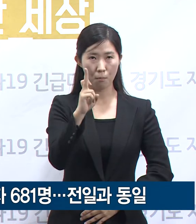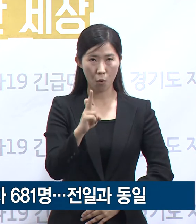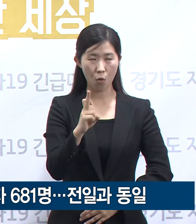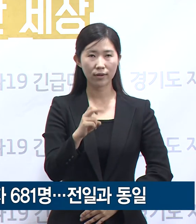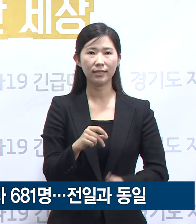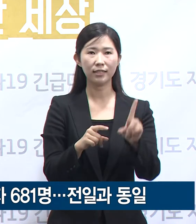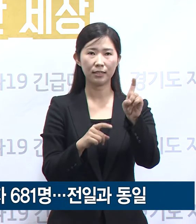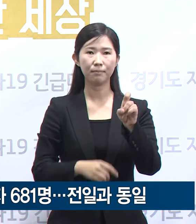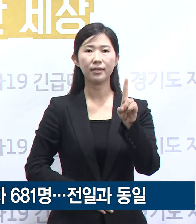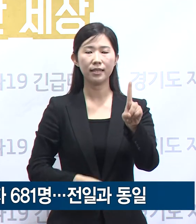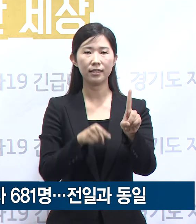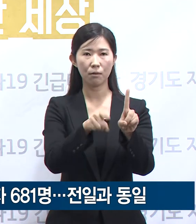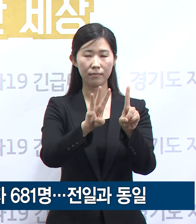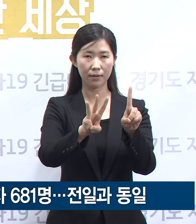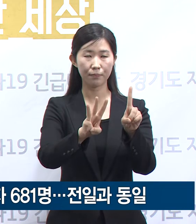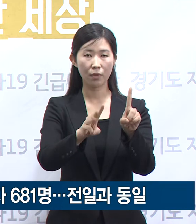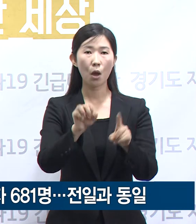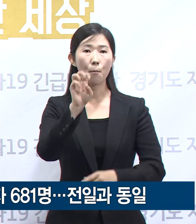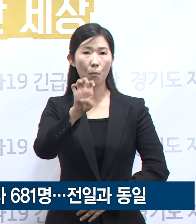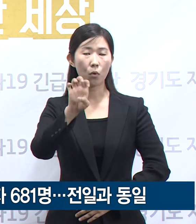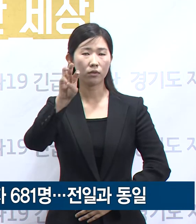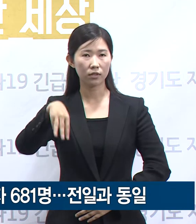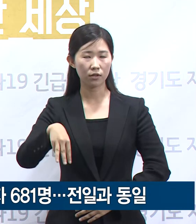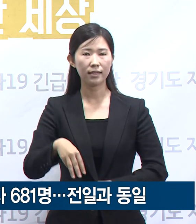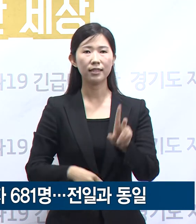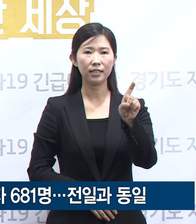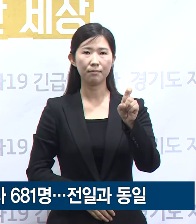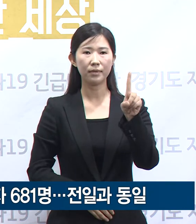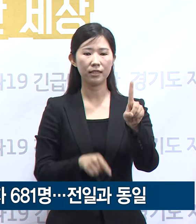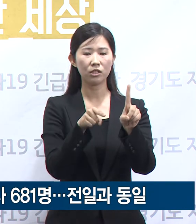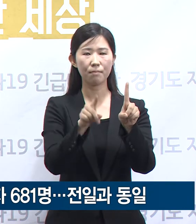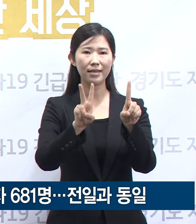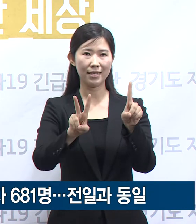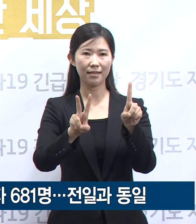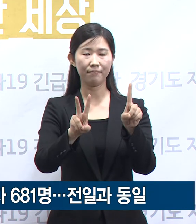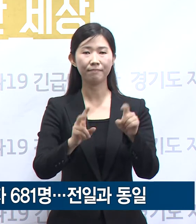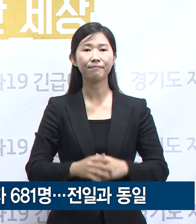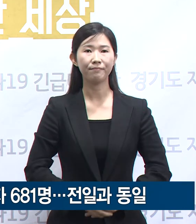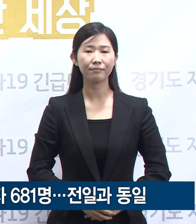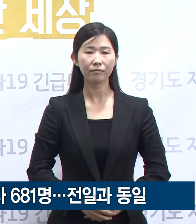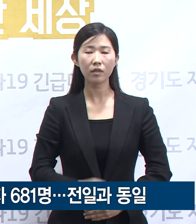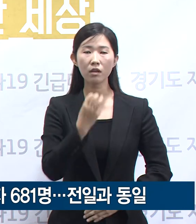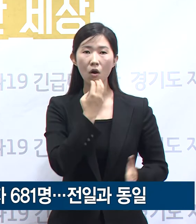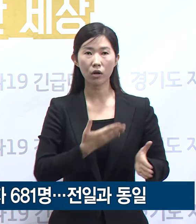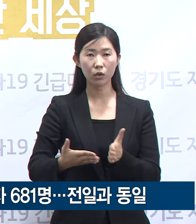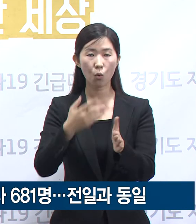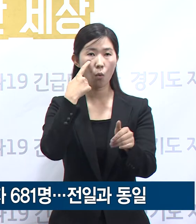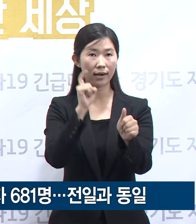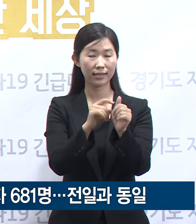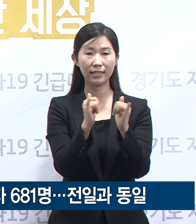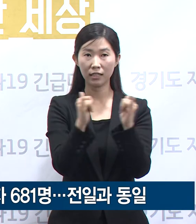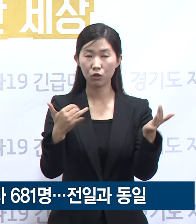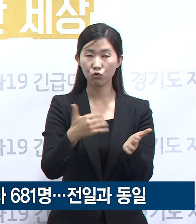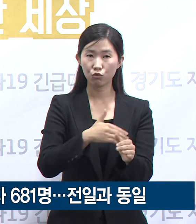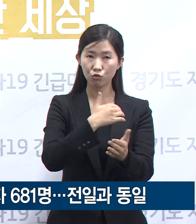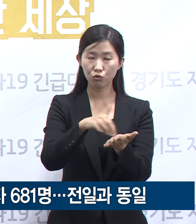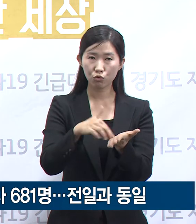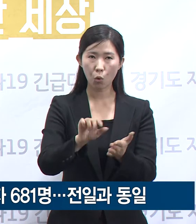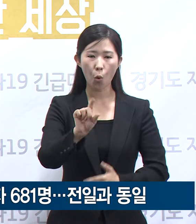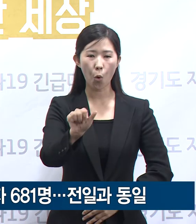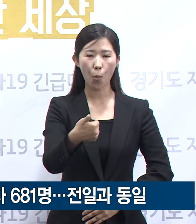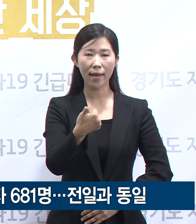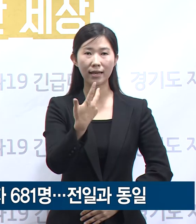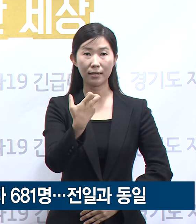.3명, 포천시 11.2명 순입니다. 경기도 확진자 중 528명은 퇴원하였고 현재